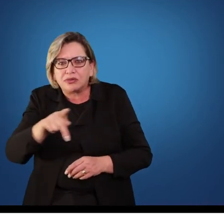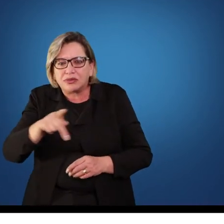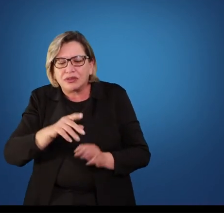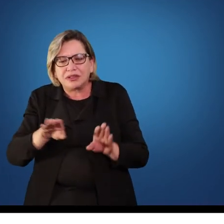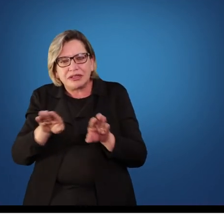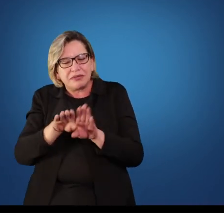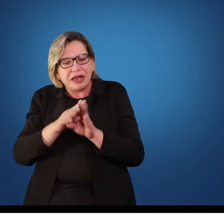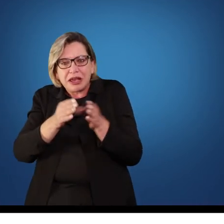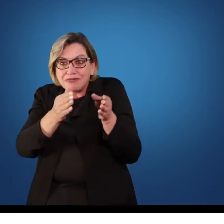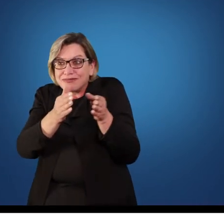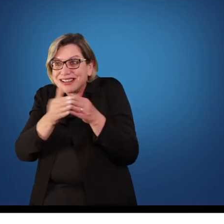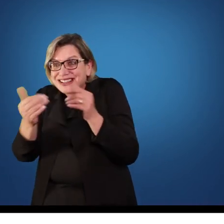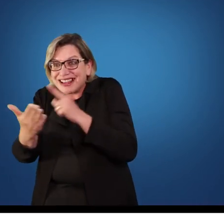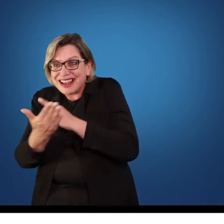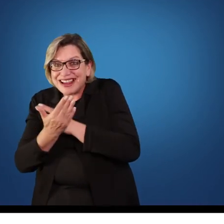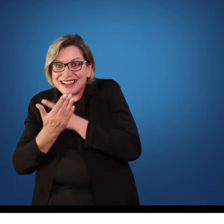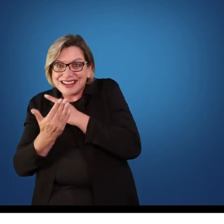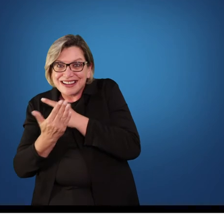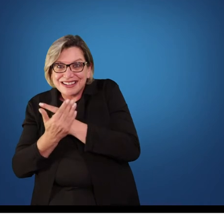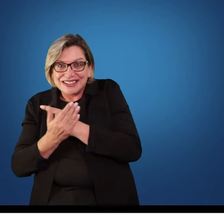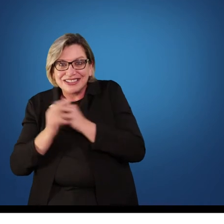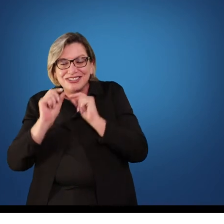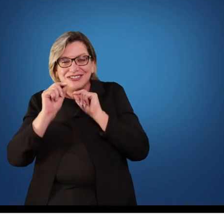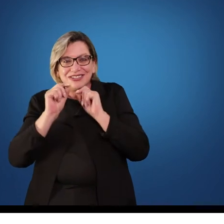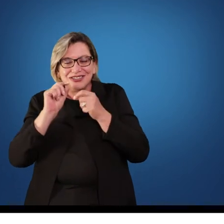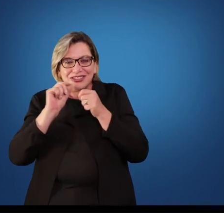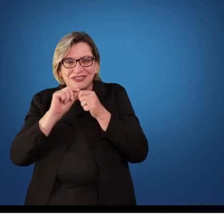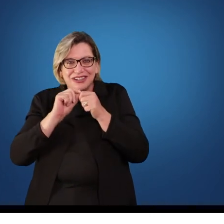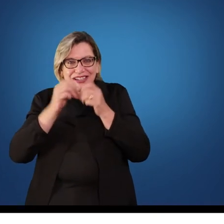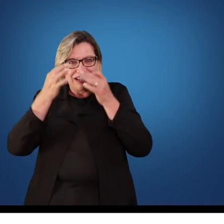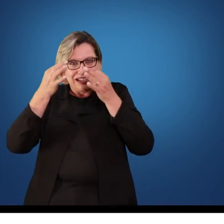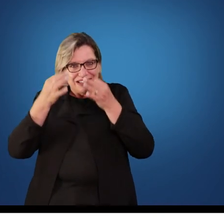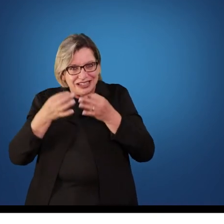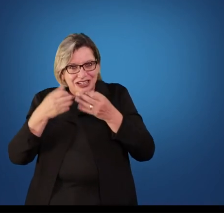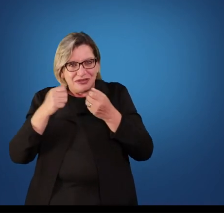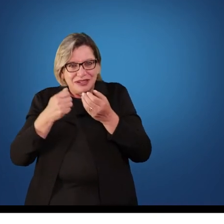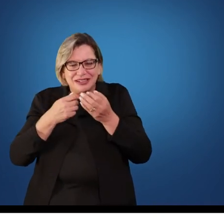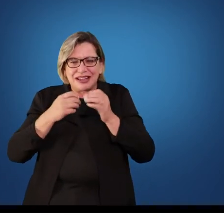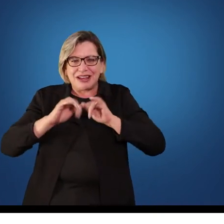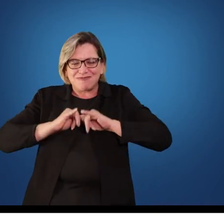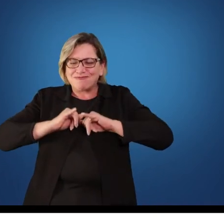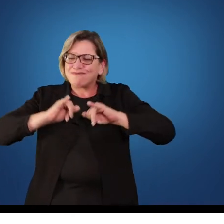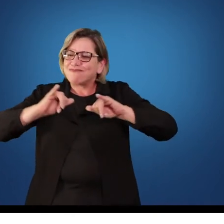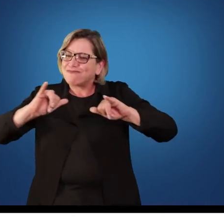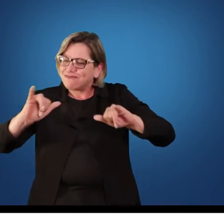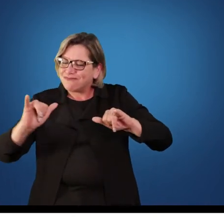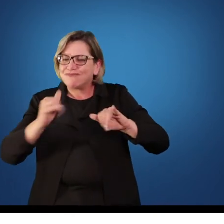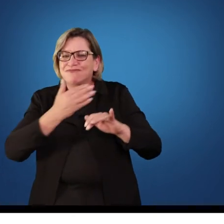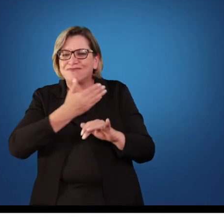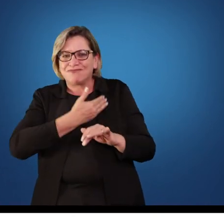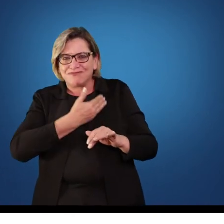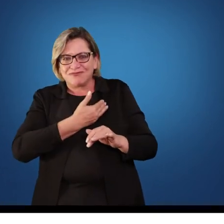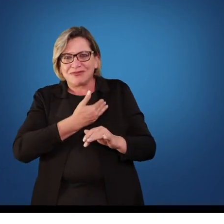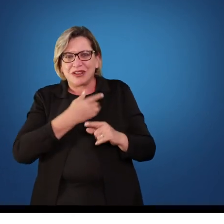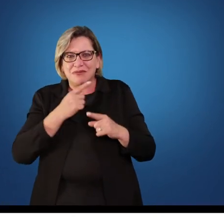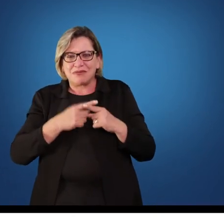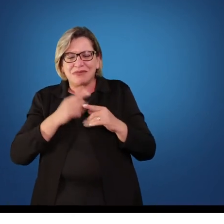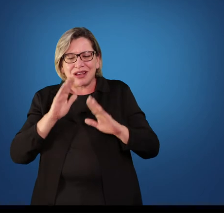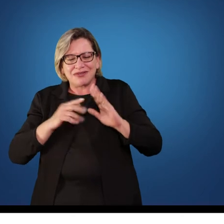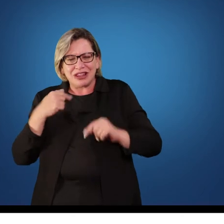é fundamental. E aquilo que você faz de correto, você tem que compartilhar com os colegas. Porque a sua dúvida é a dúvida dos